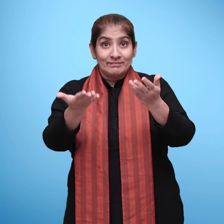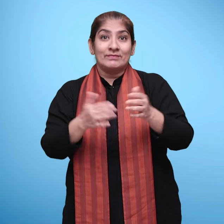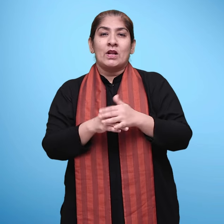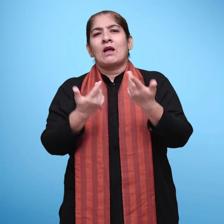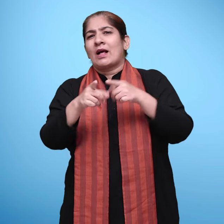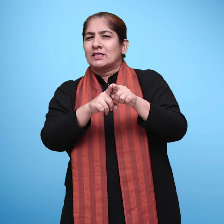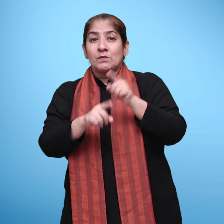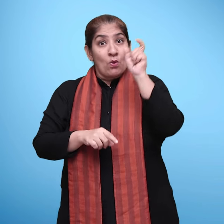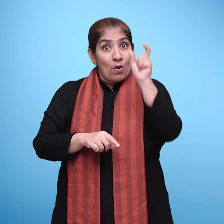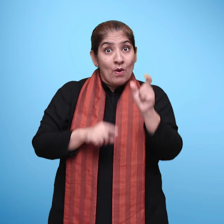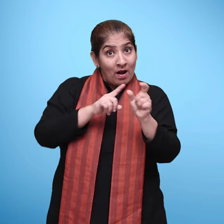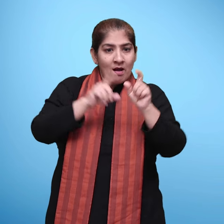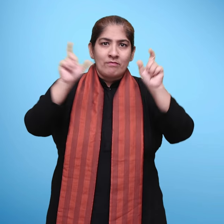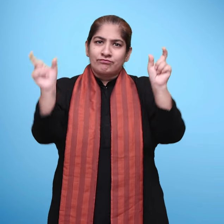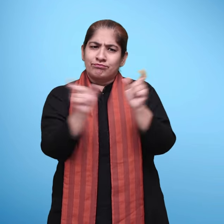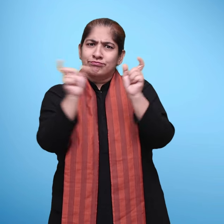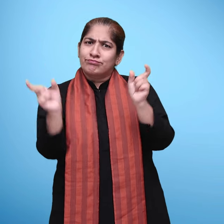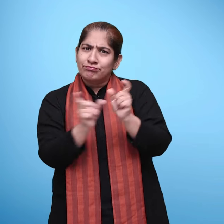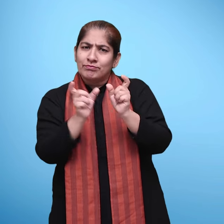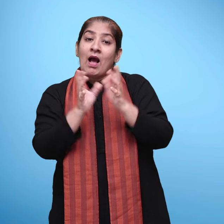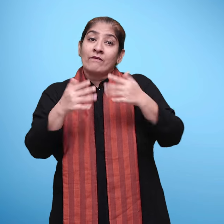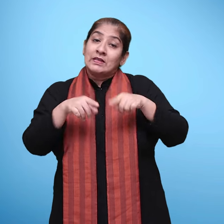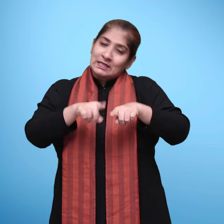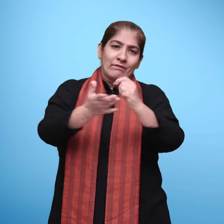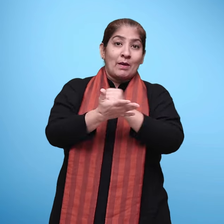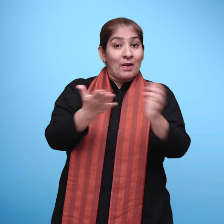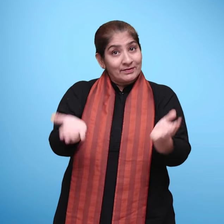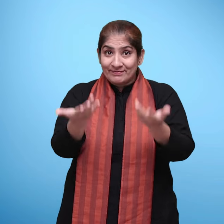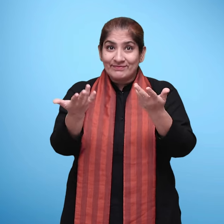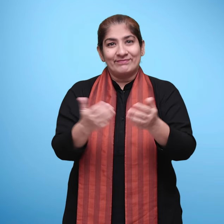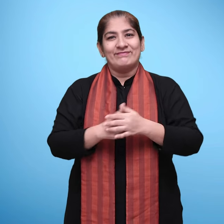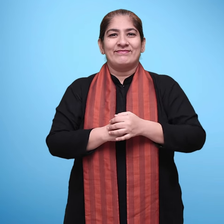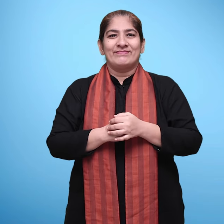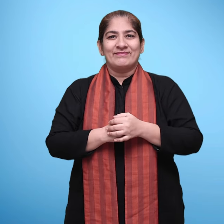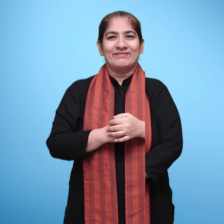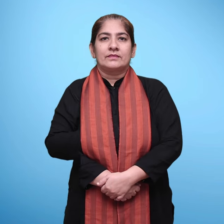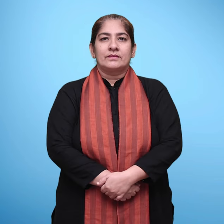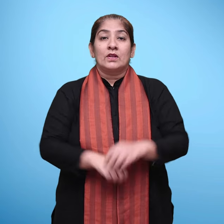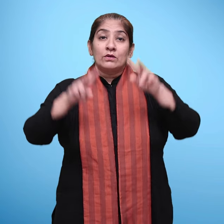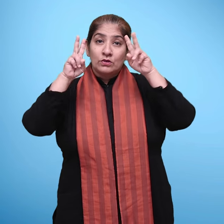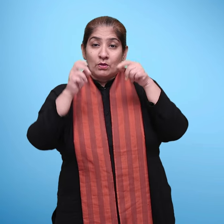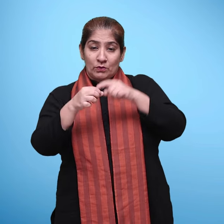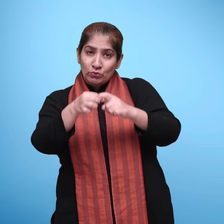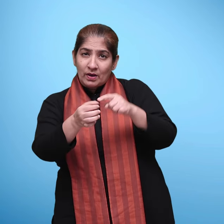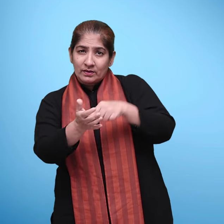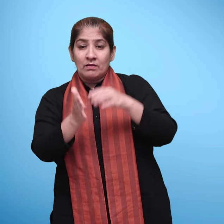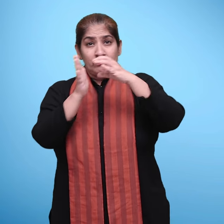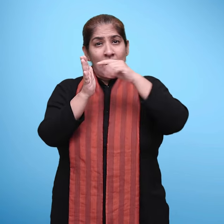अक्षरों को जोड़ कर अपने शब्द बनाईए से संबध अभ्यास प्रश्ण और पहेली शीर्षक के